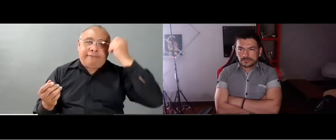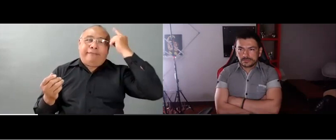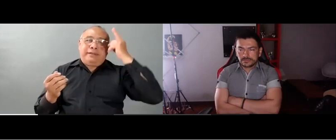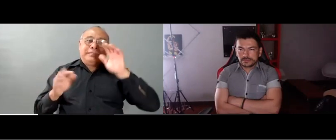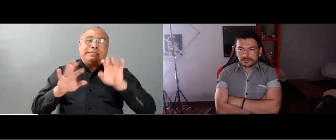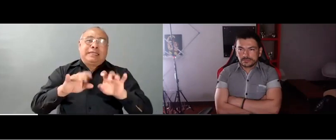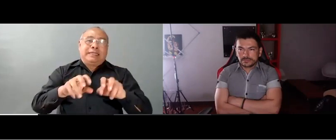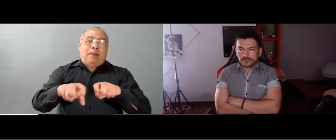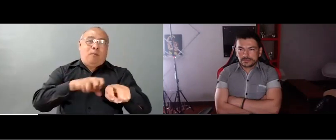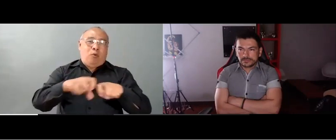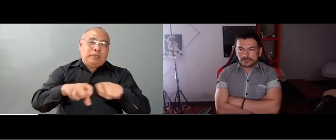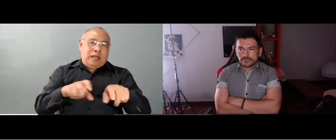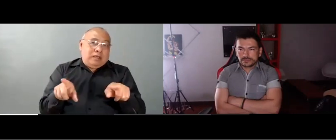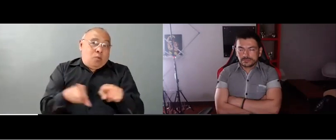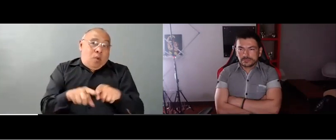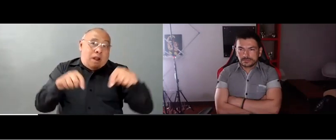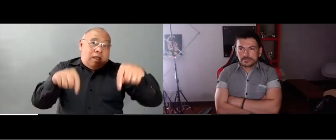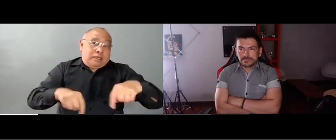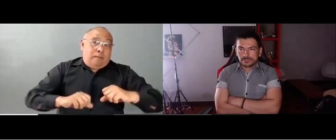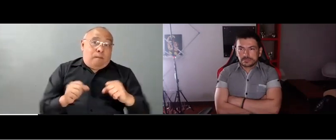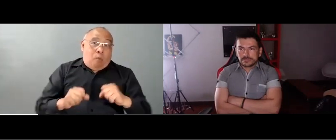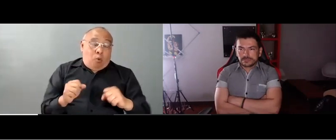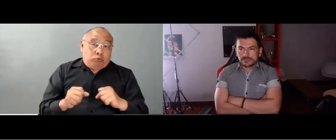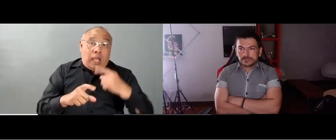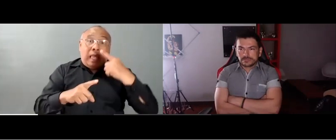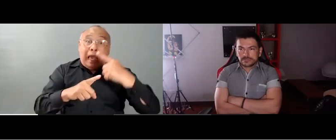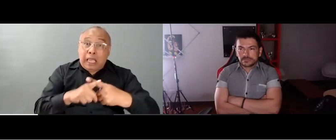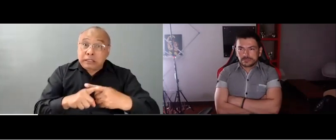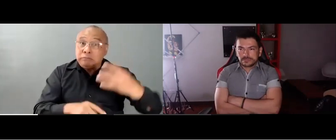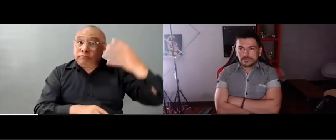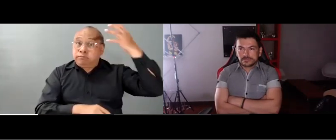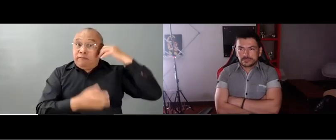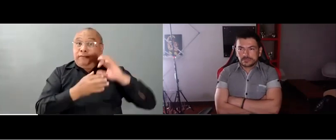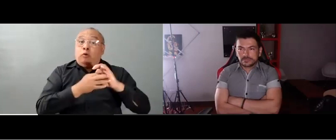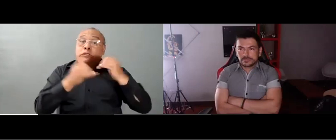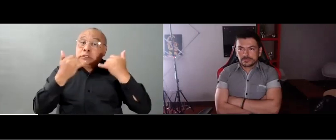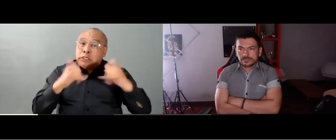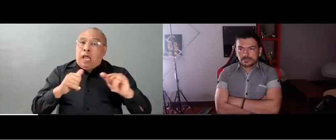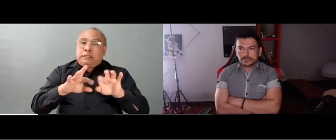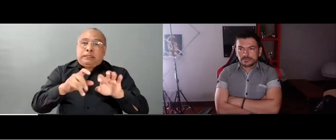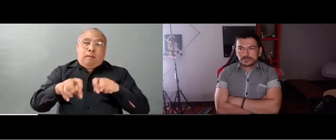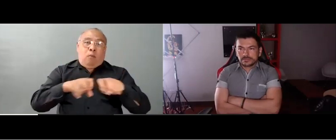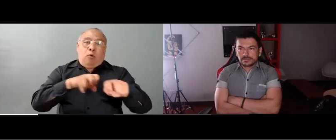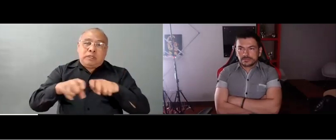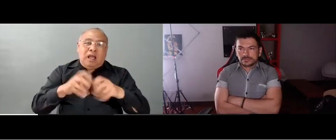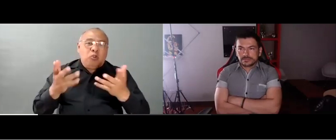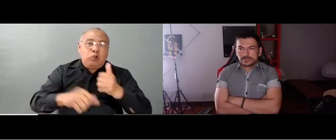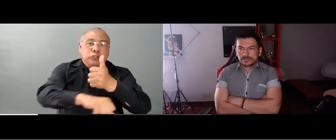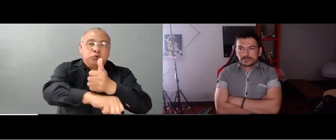tema de las licencias lo podía resolver directamente el Ministerio de Transporte, pero no es así. Lo hacen las secretarías de